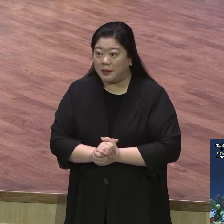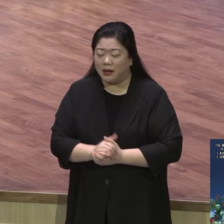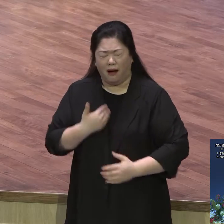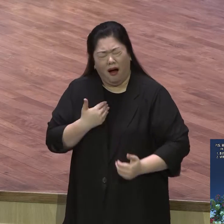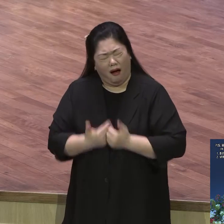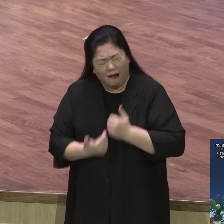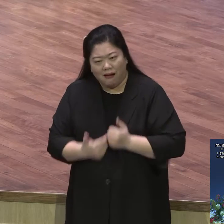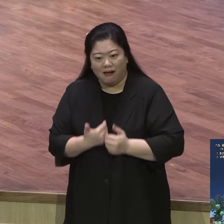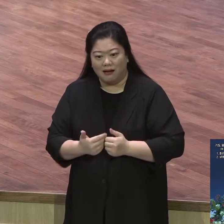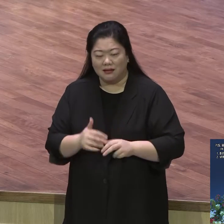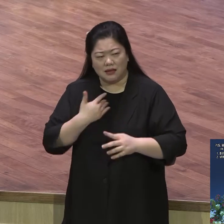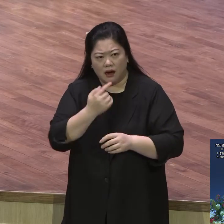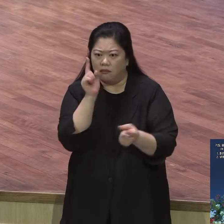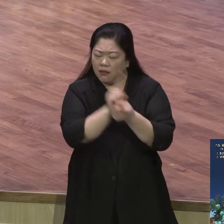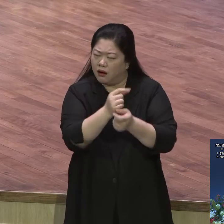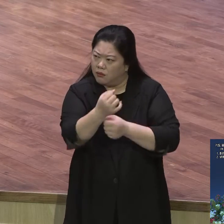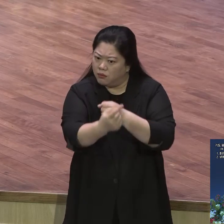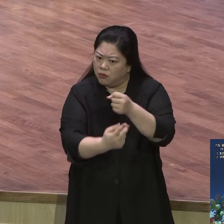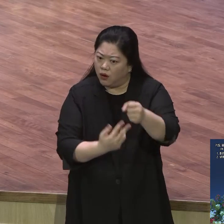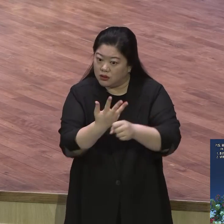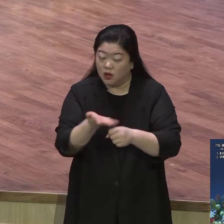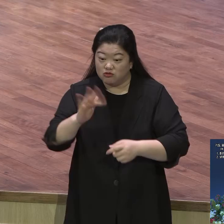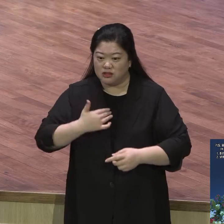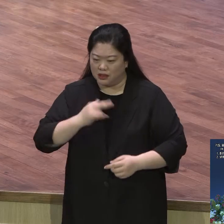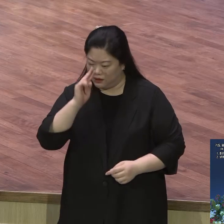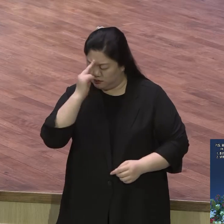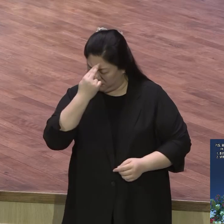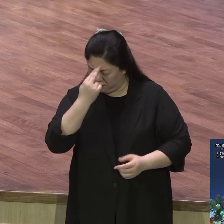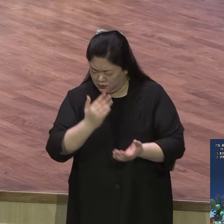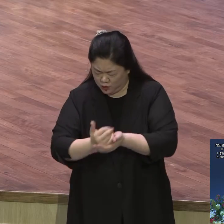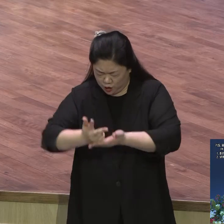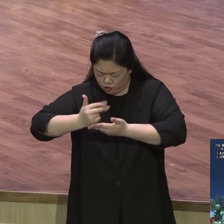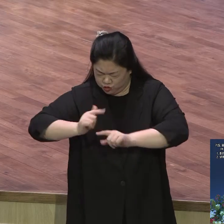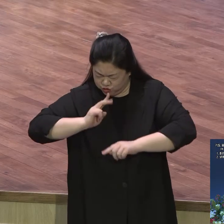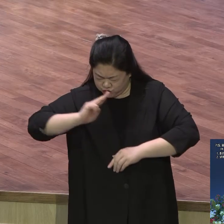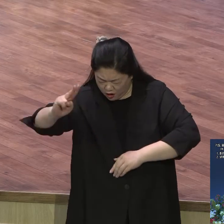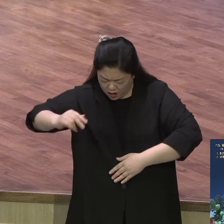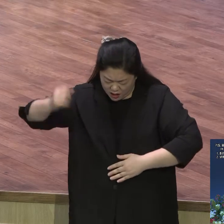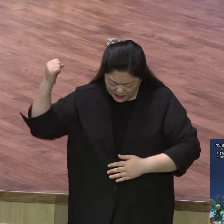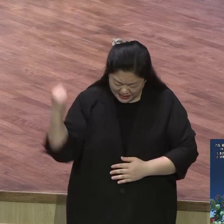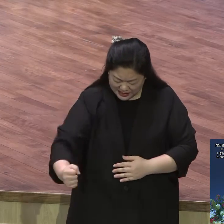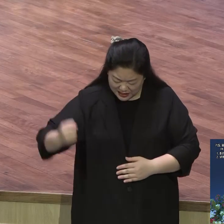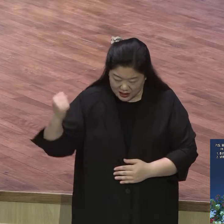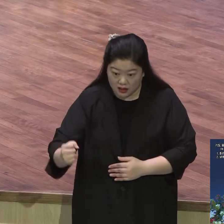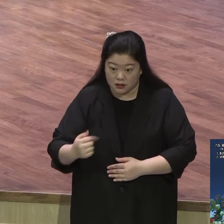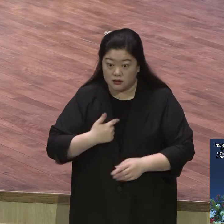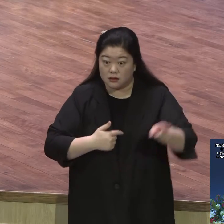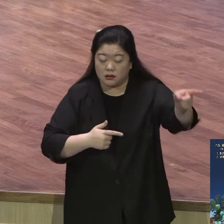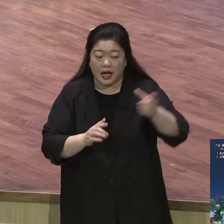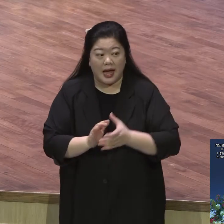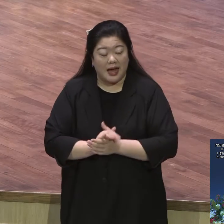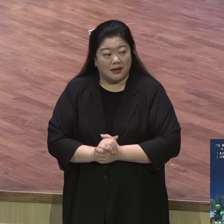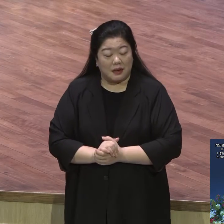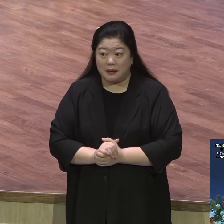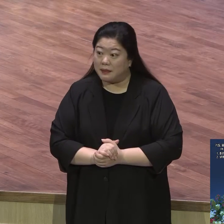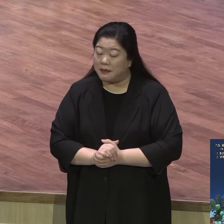어저께 나는 우리나면 인상 쓰고 이렇게 돼야 되는데 그럴 필요도 없죠 그 좋은 얼굴에 왜 인상 쓰냐고 그런데